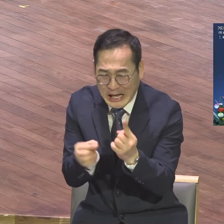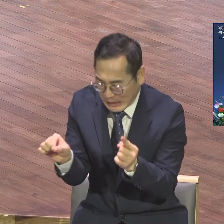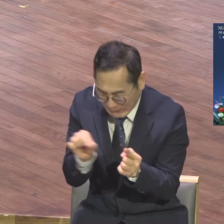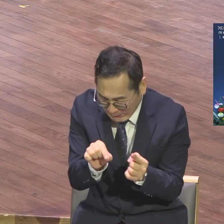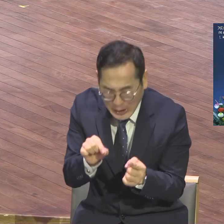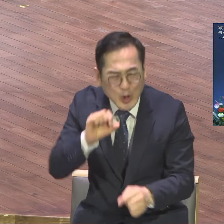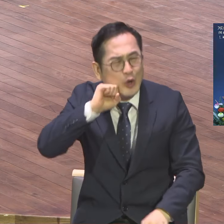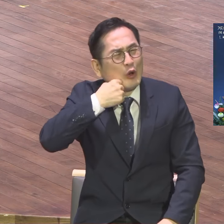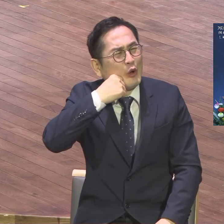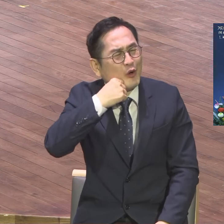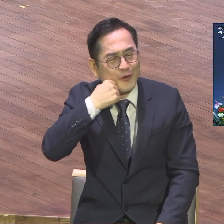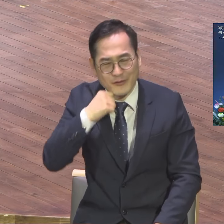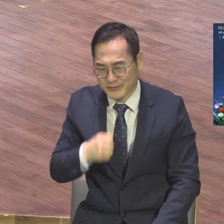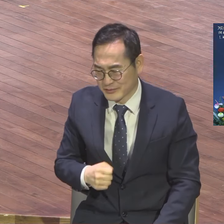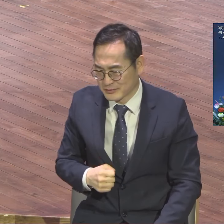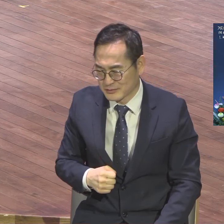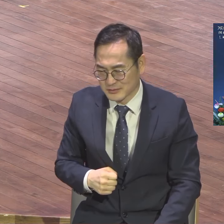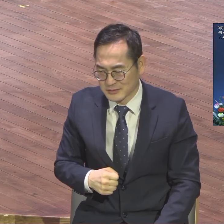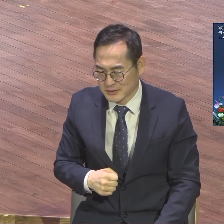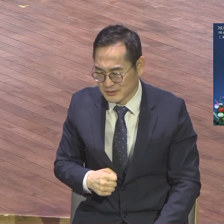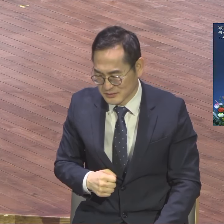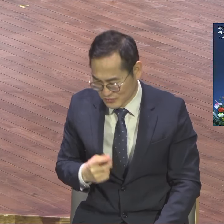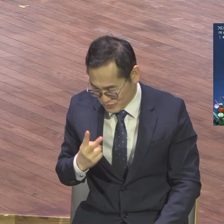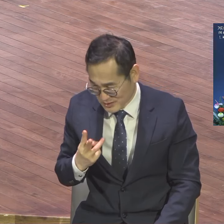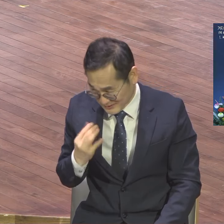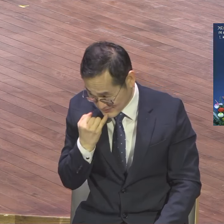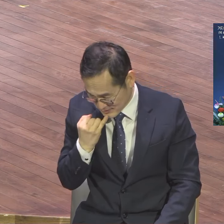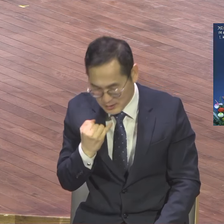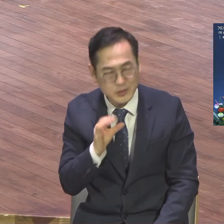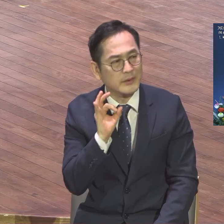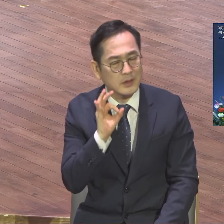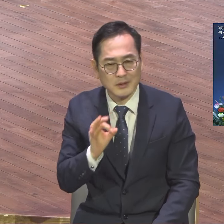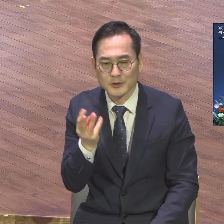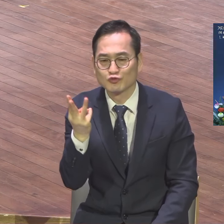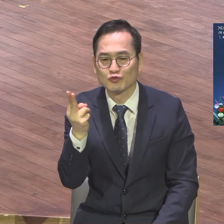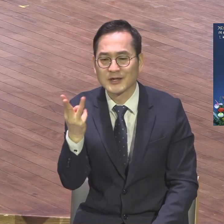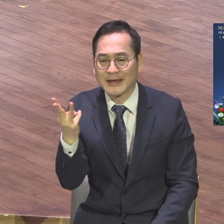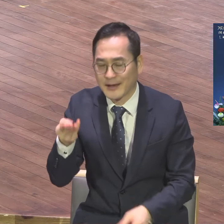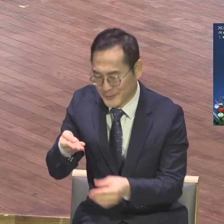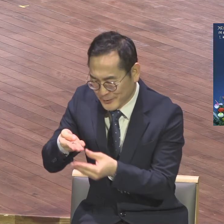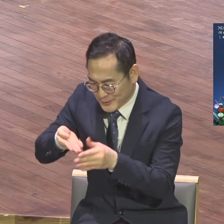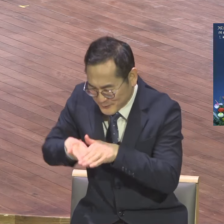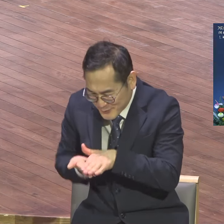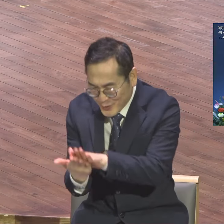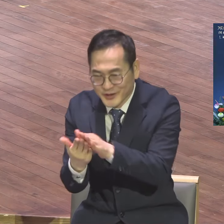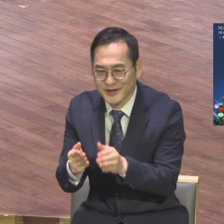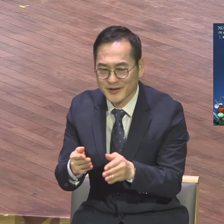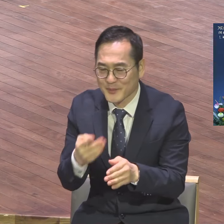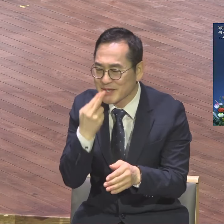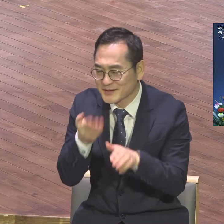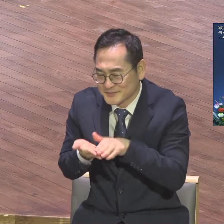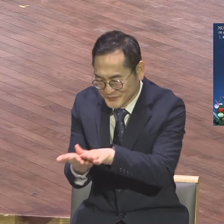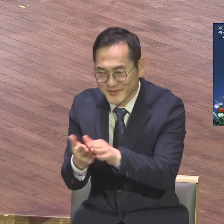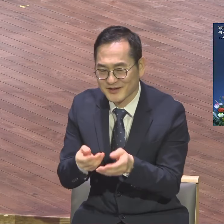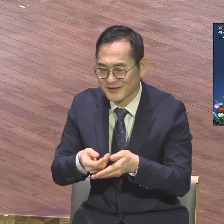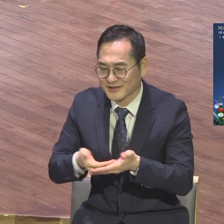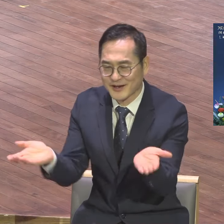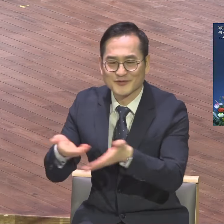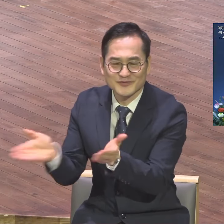가장 가장 적은데 적은데 단순히 단순히 적다. 적다. 가장 가장